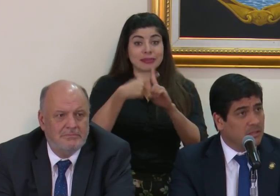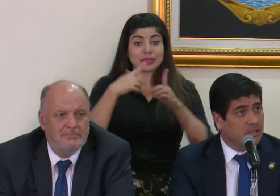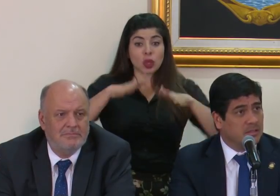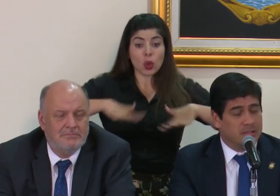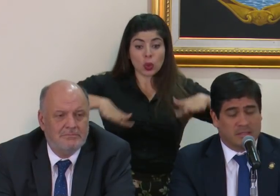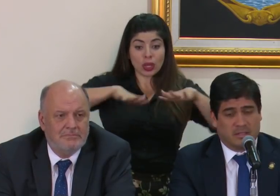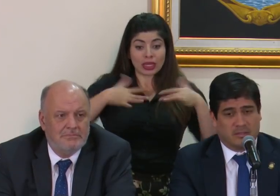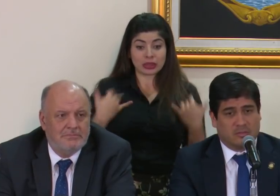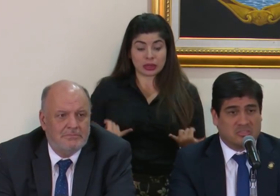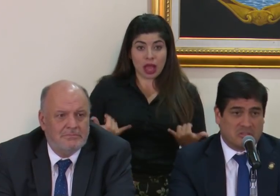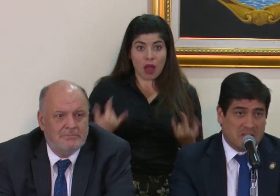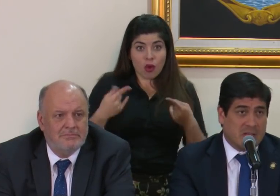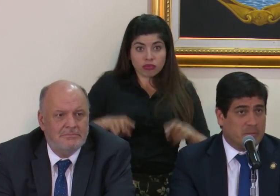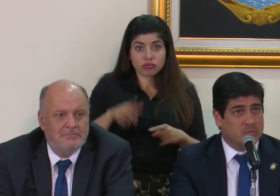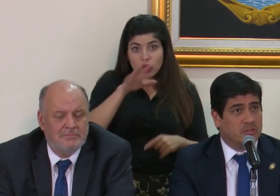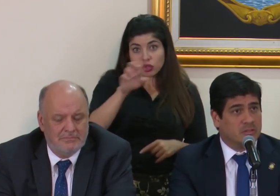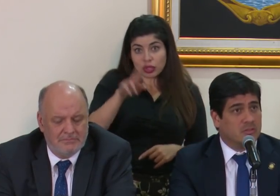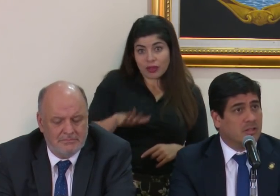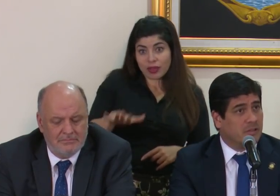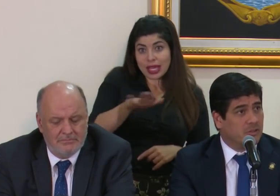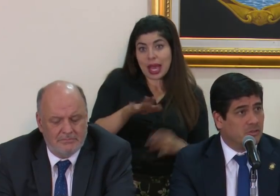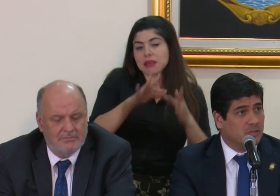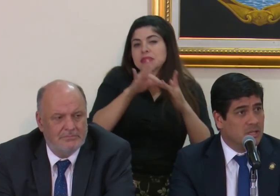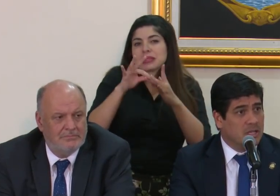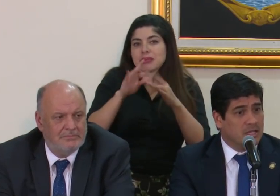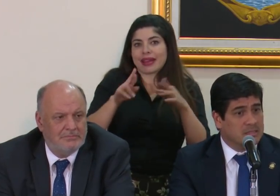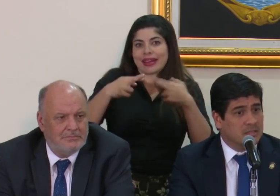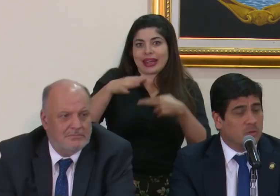que vive Costa Rica, pero sobre todo,